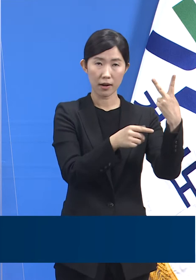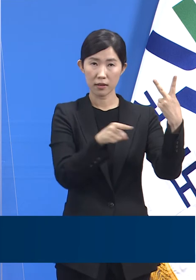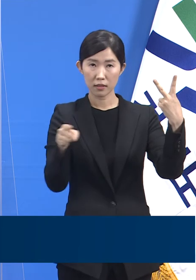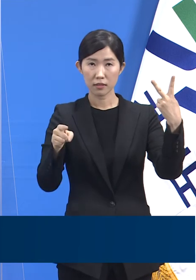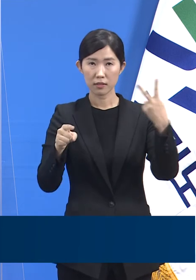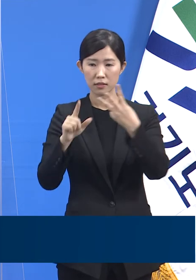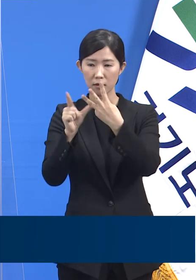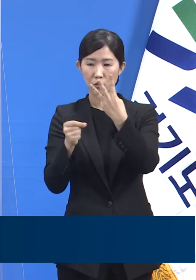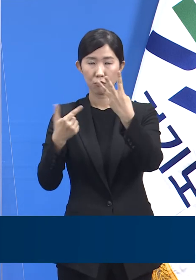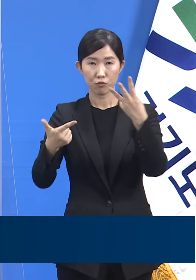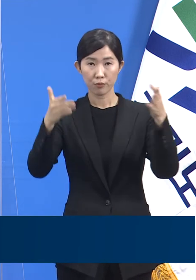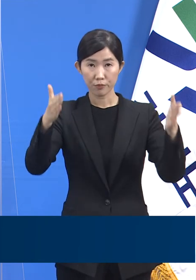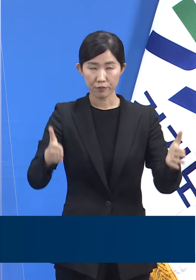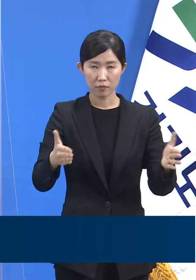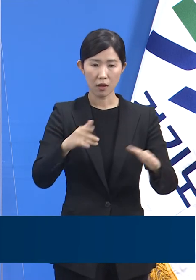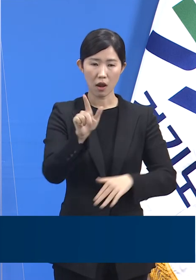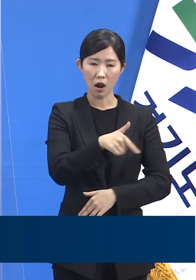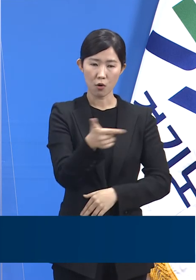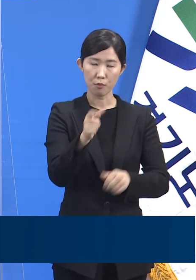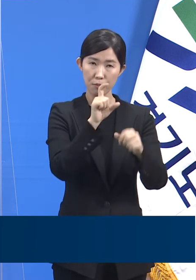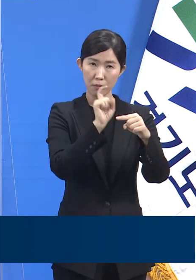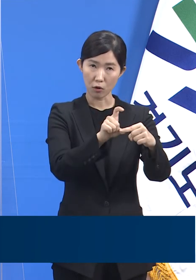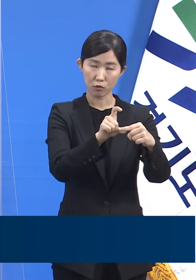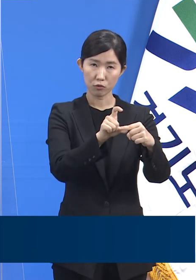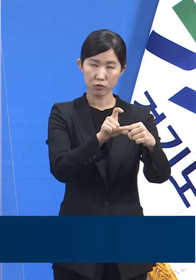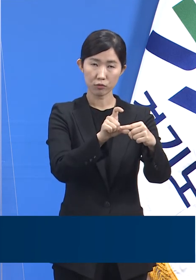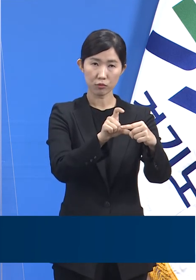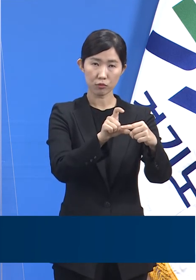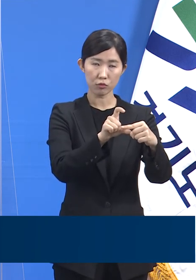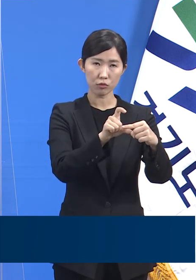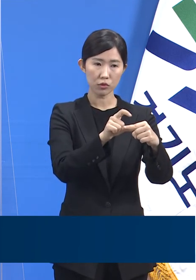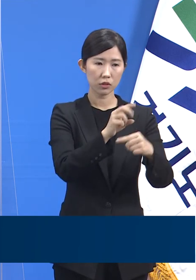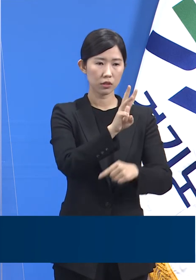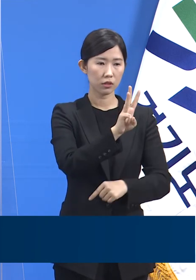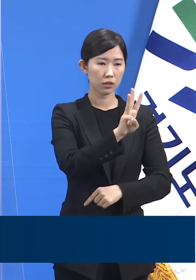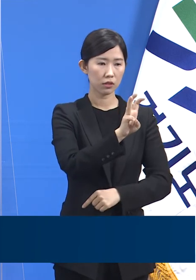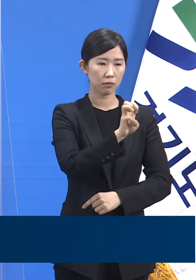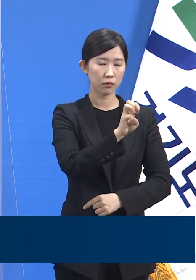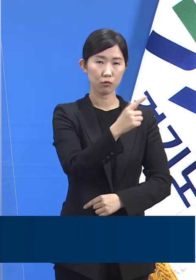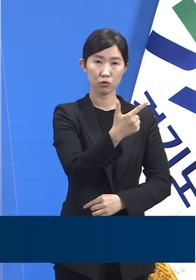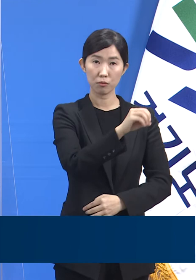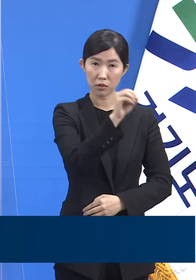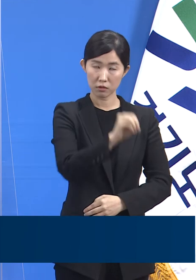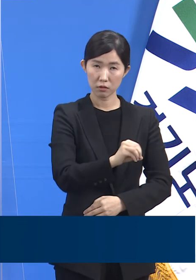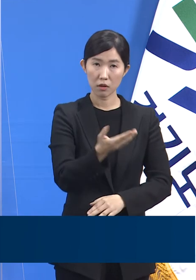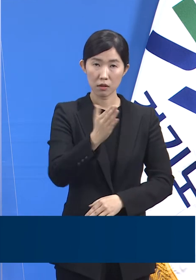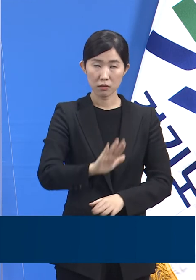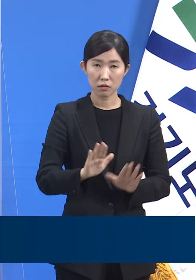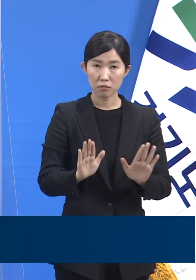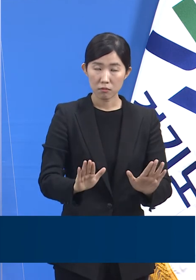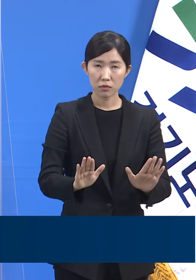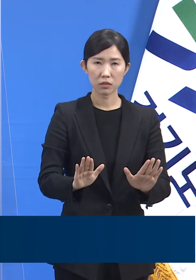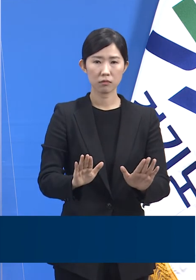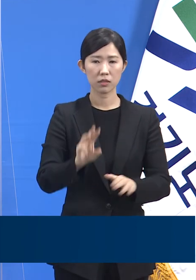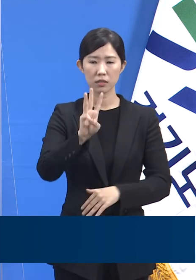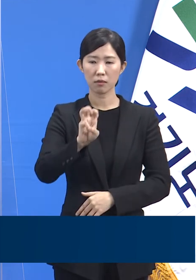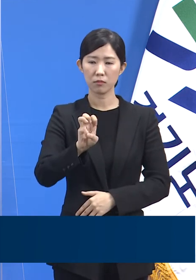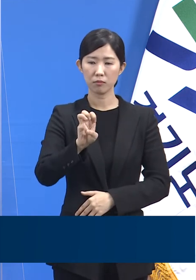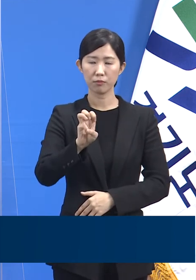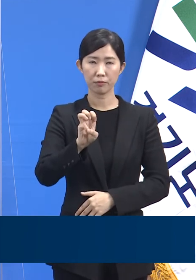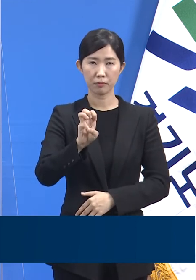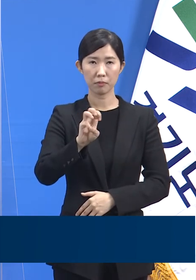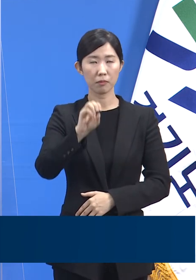41.1명이었던 외국인 확진자가 2주 전에는 일평균 33.1명으로 감소했습니다.